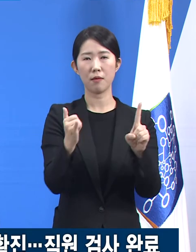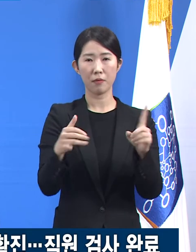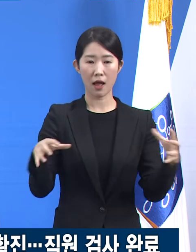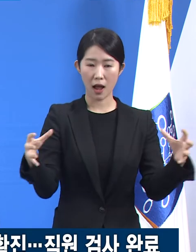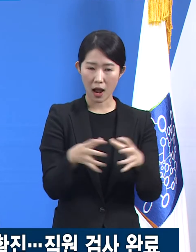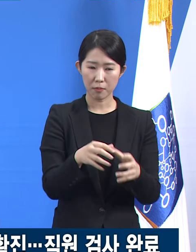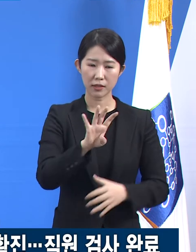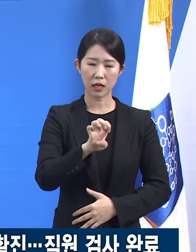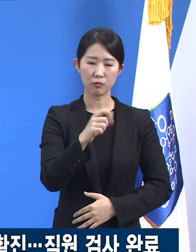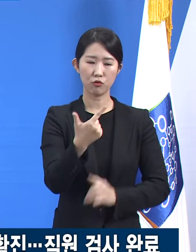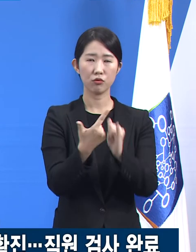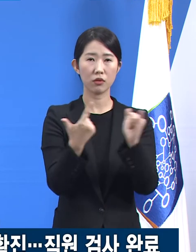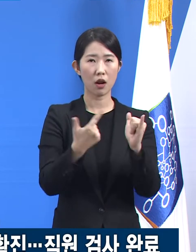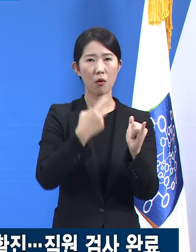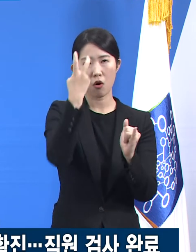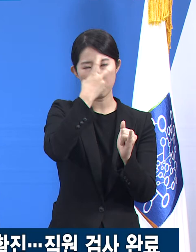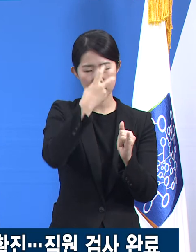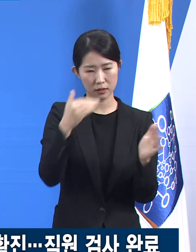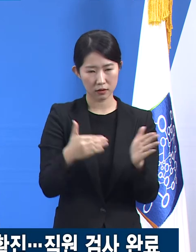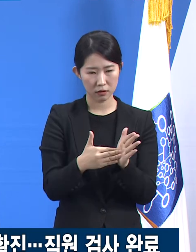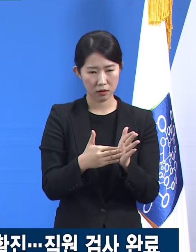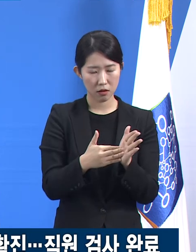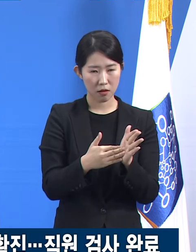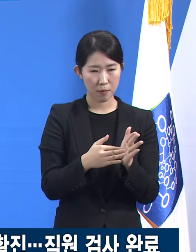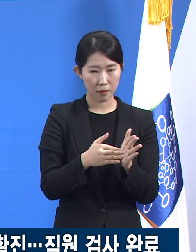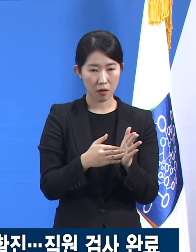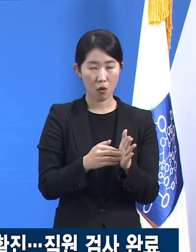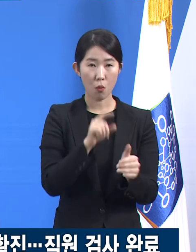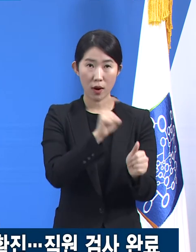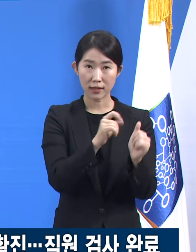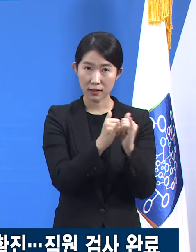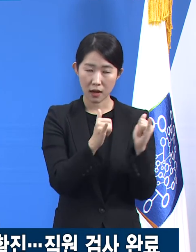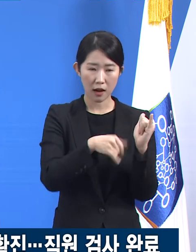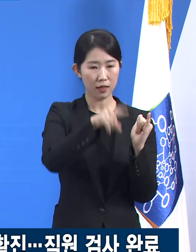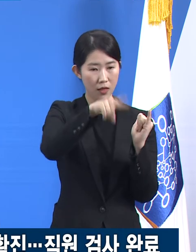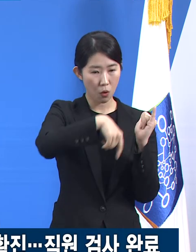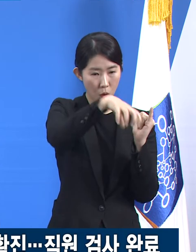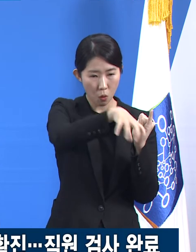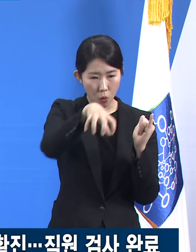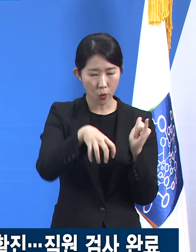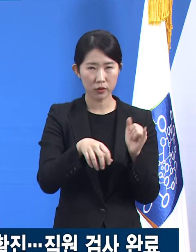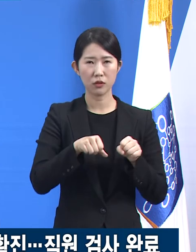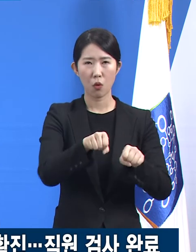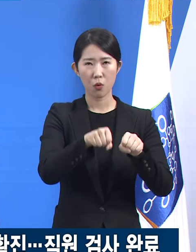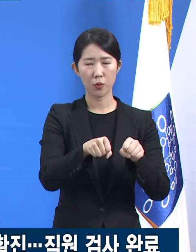완료하였으며 확진자들의 동선에 대해서 소독 조치를 완료했습니다.